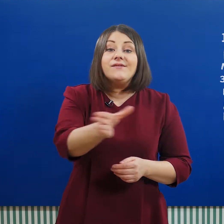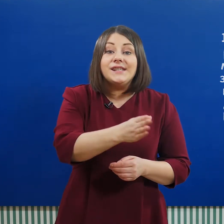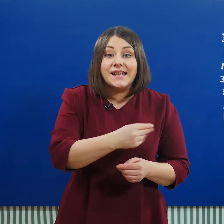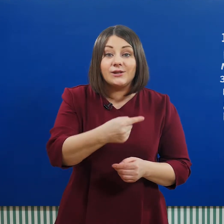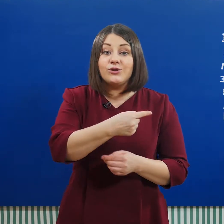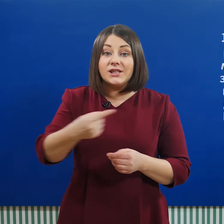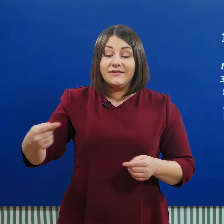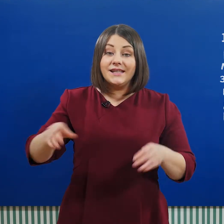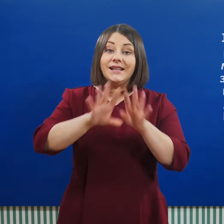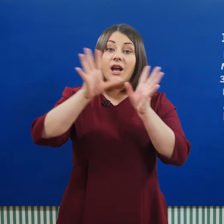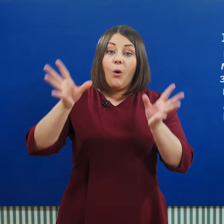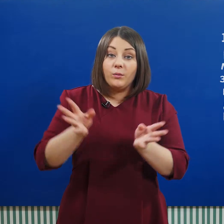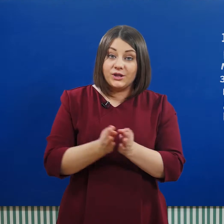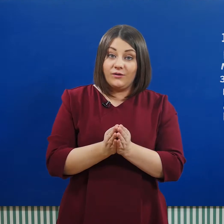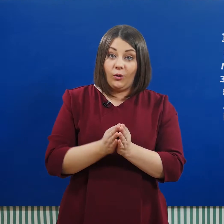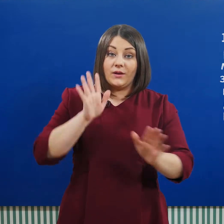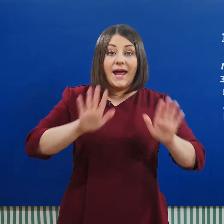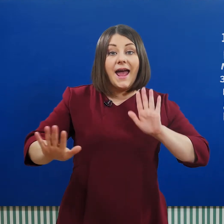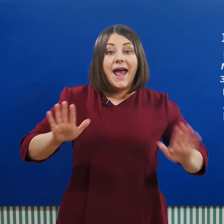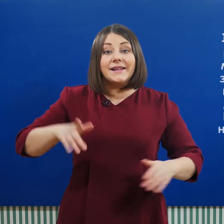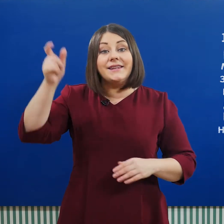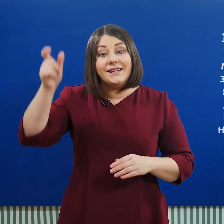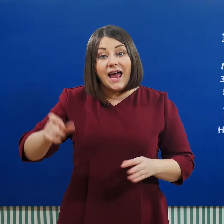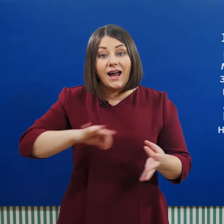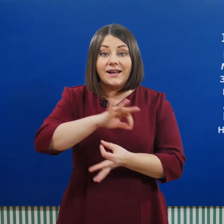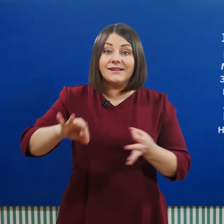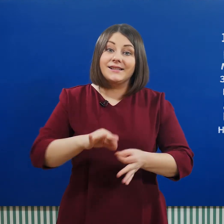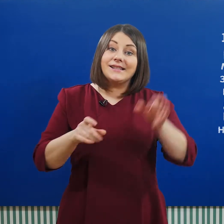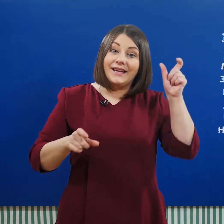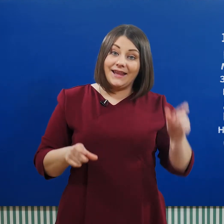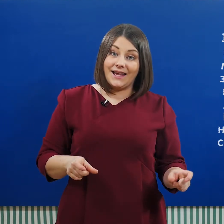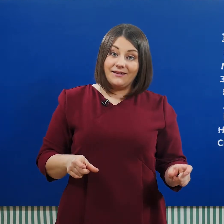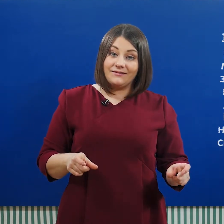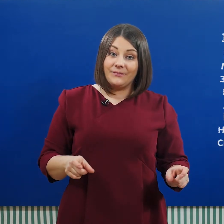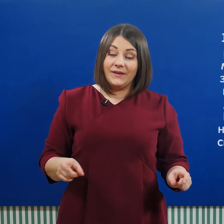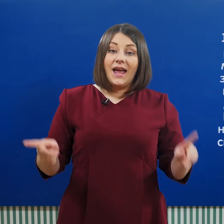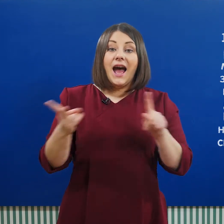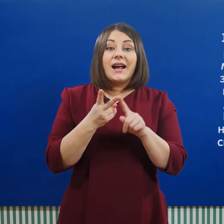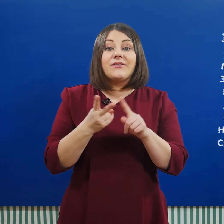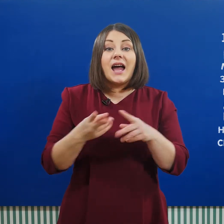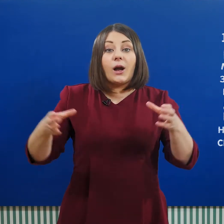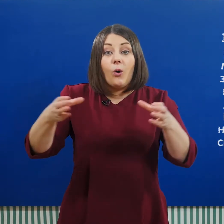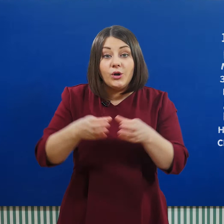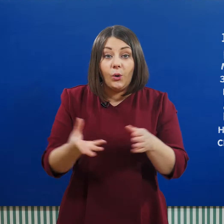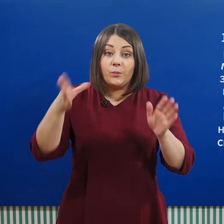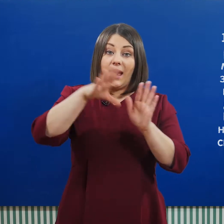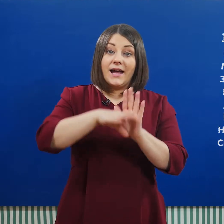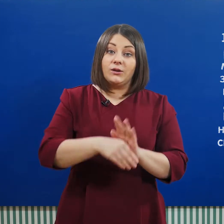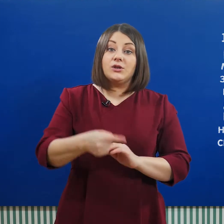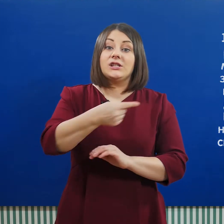все существительные общего рода «ниляха», «сирота». К второй группе относятся